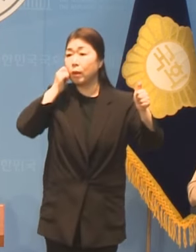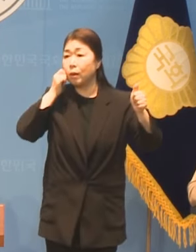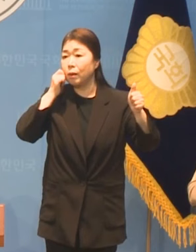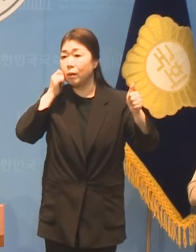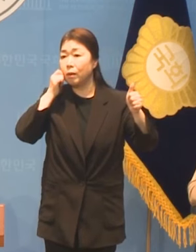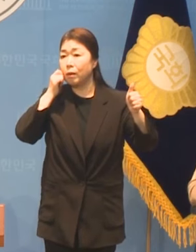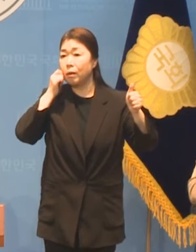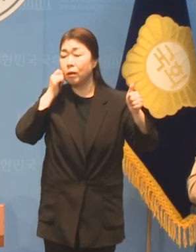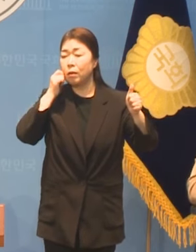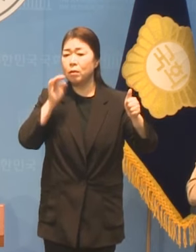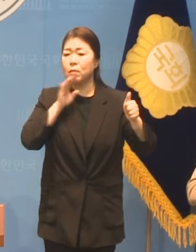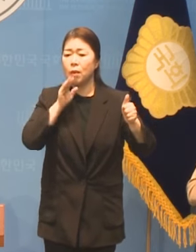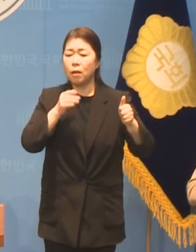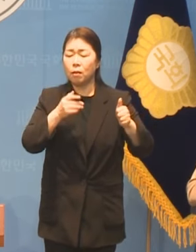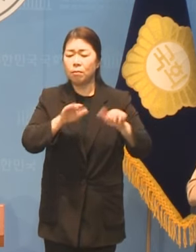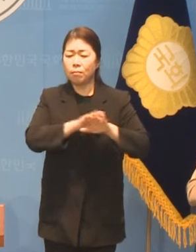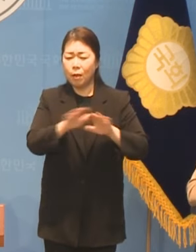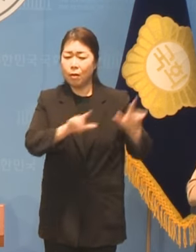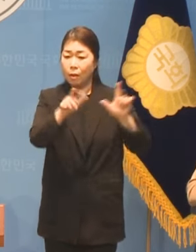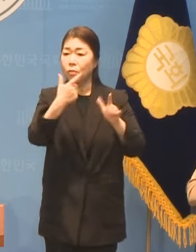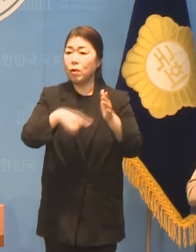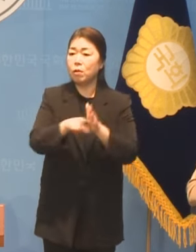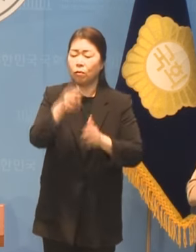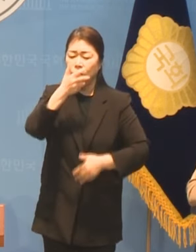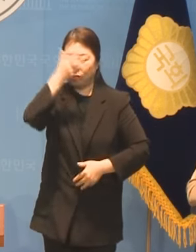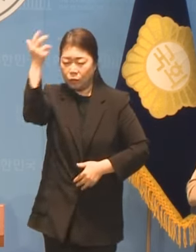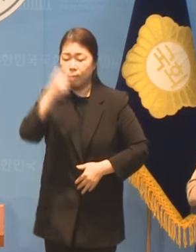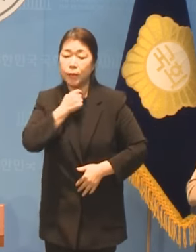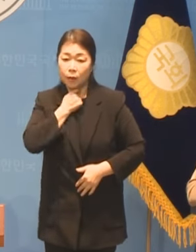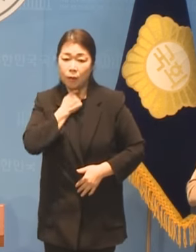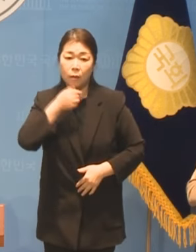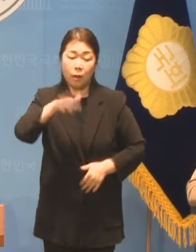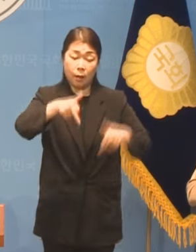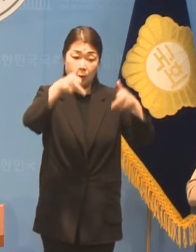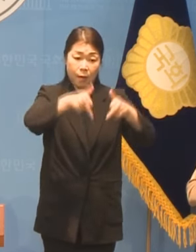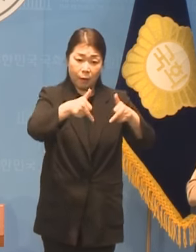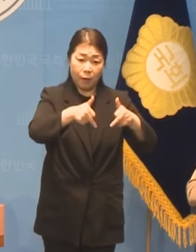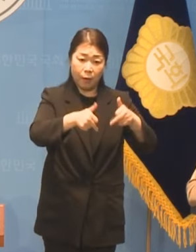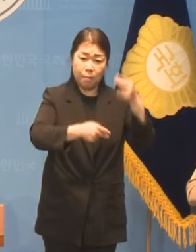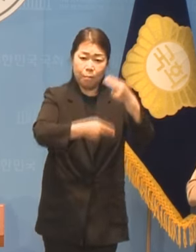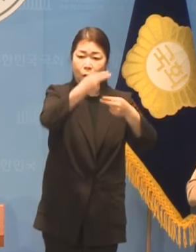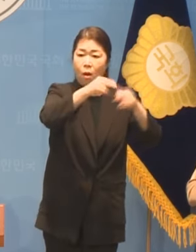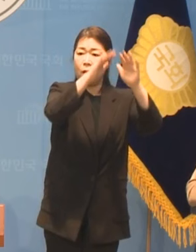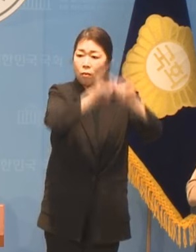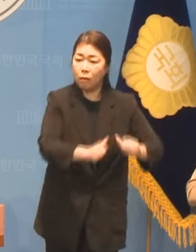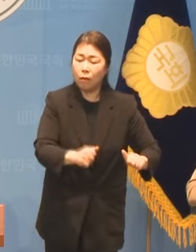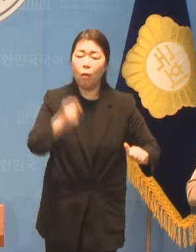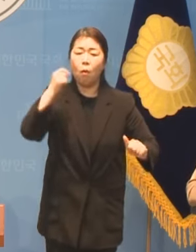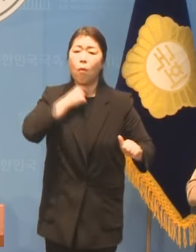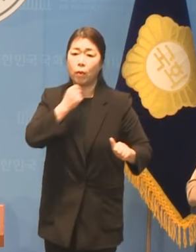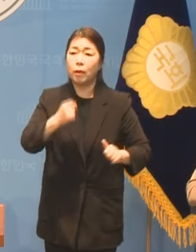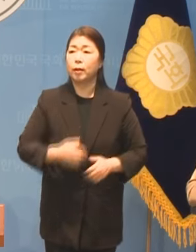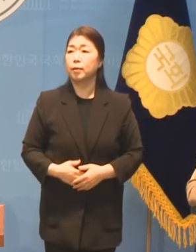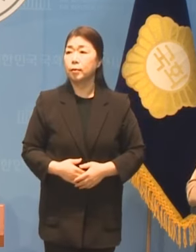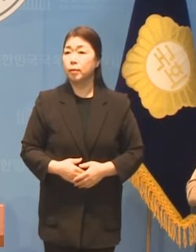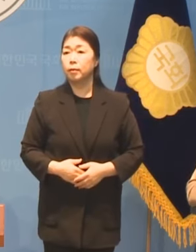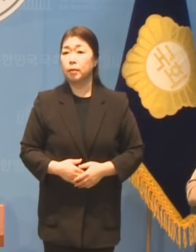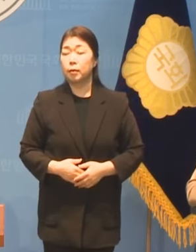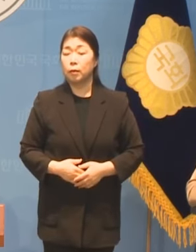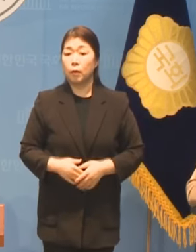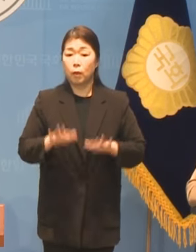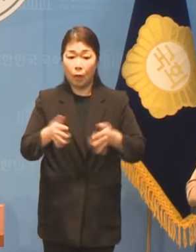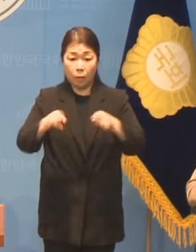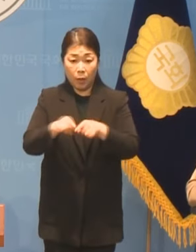꿈이라도 꿈을 실현해 보기 위해 사회가 만든 장벽과 싸우는 전쟁을 치르고 있습니다 여기 계신